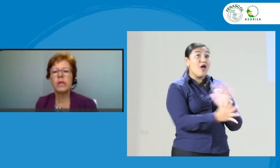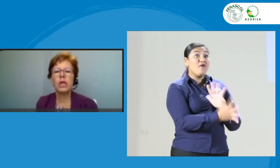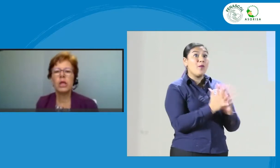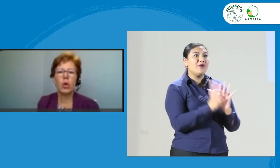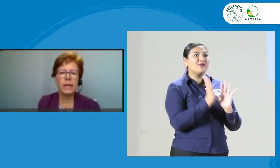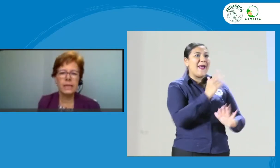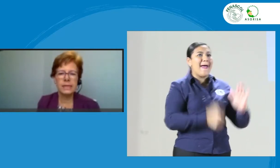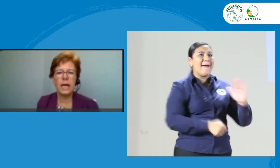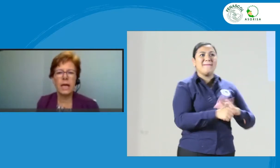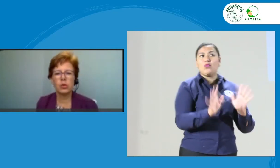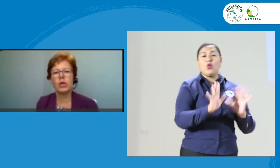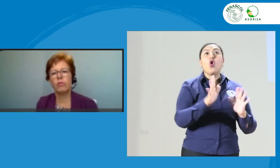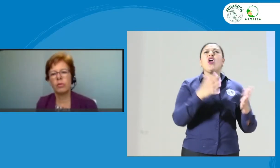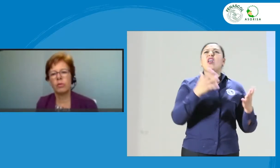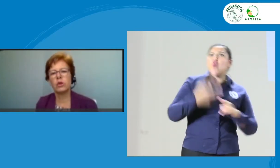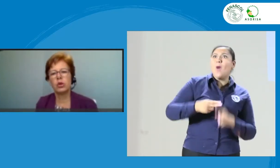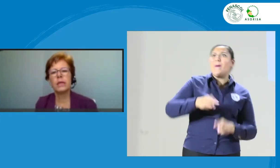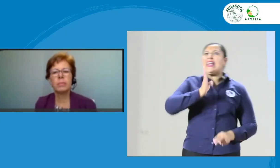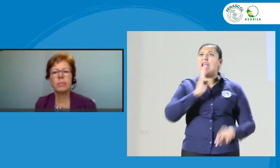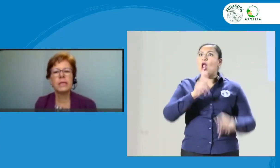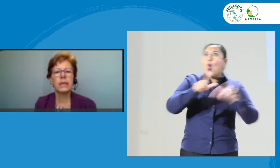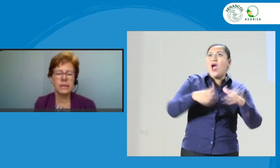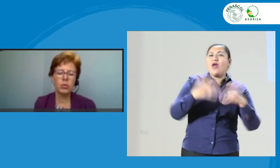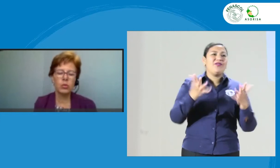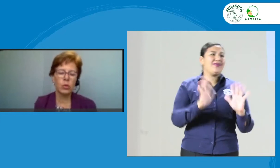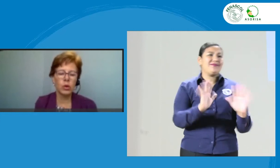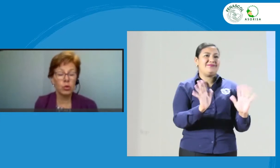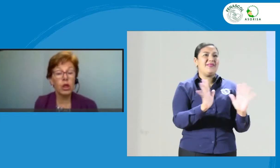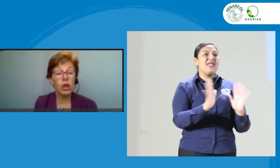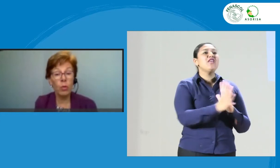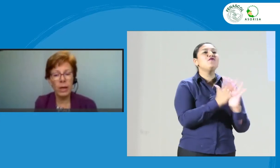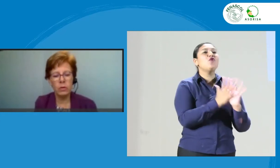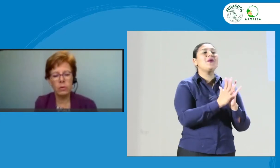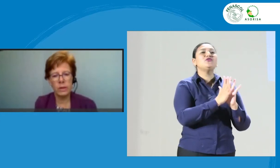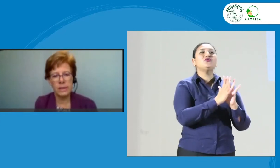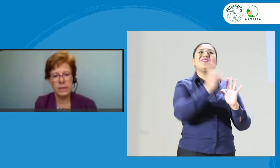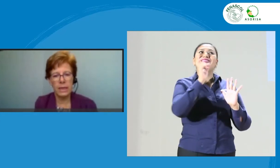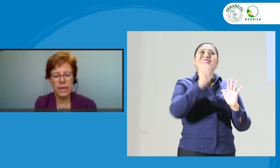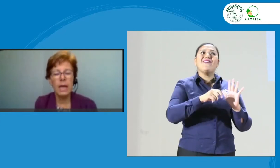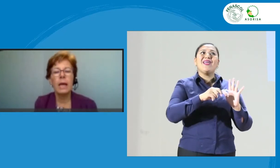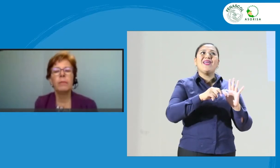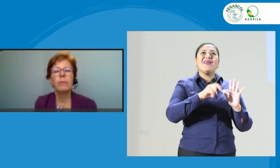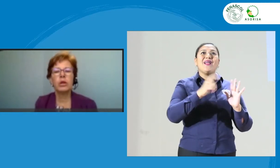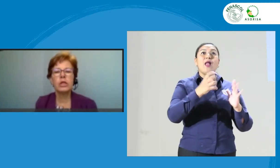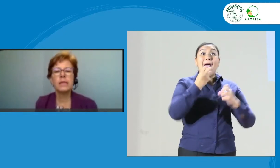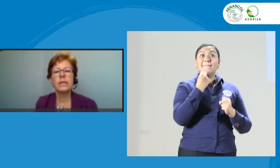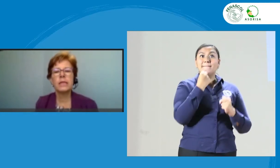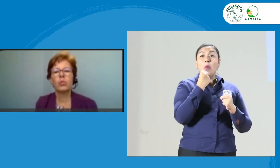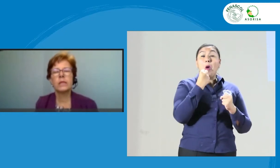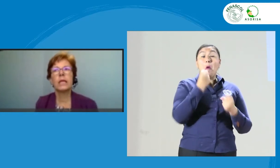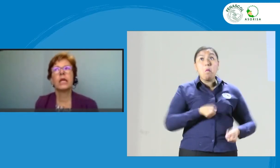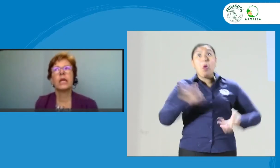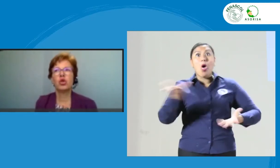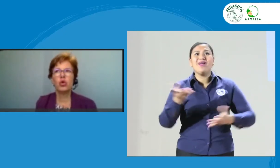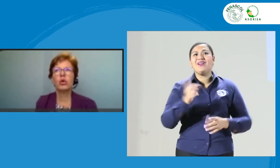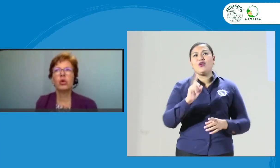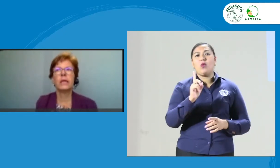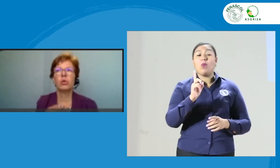ni lugares exactos. La información tiene que presentarse de un modo que no se rompa la confidencialidad, pero así que se demuestre que yo en una